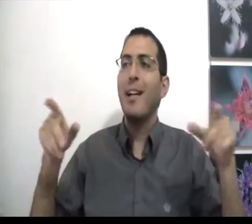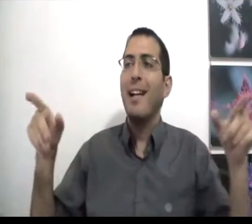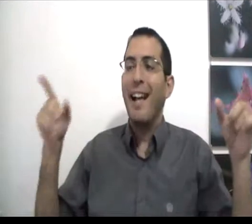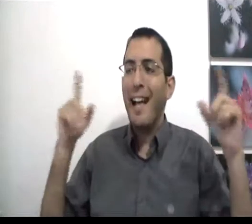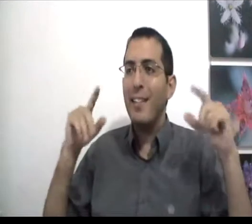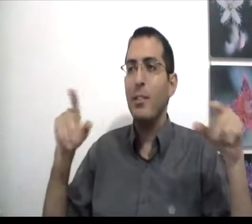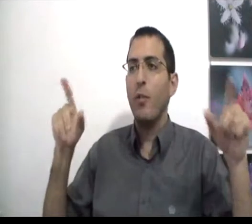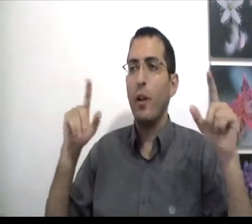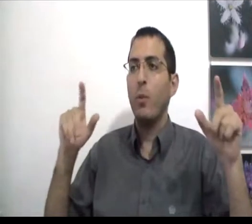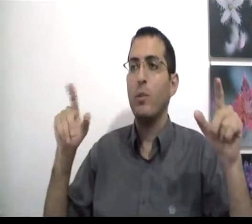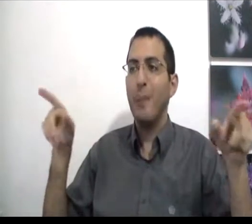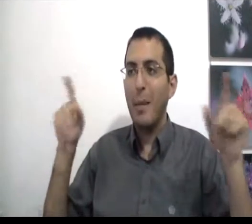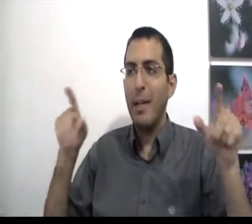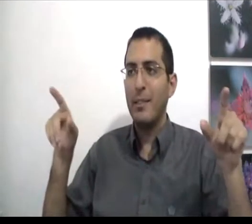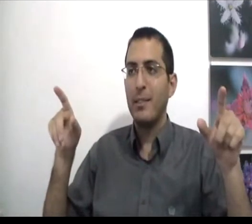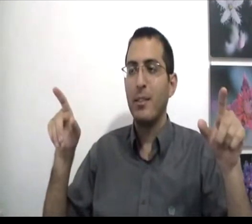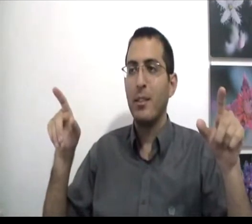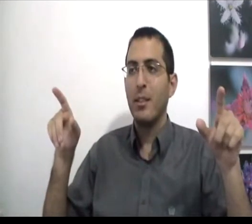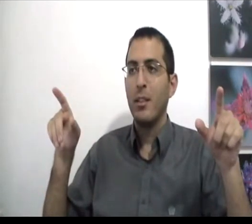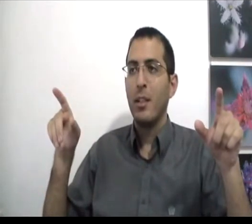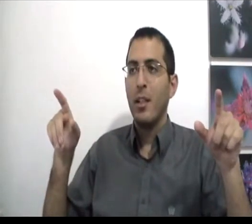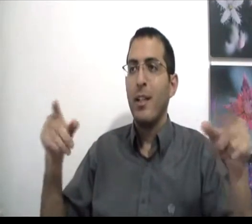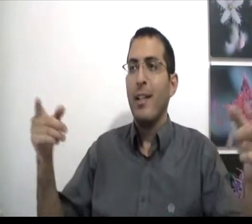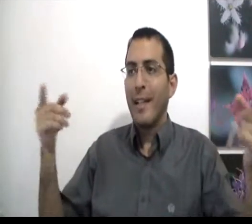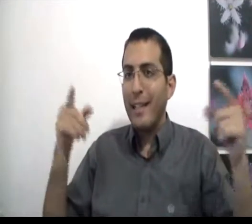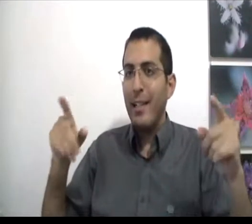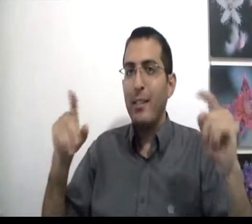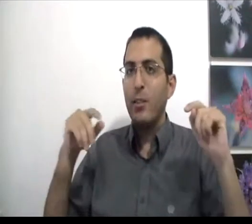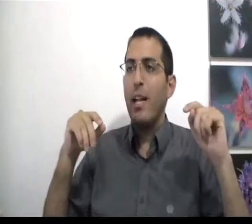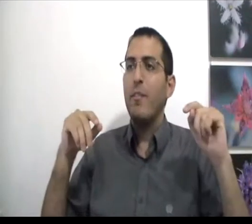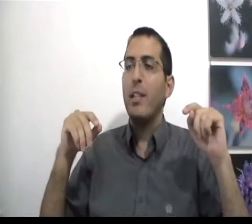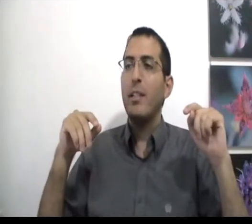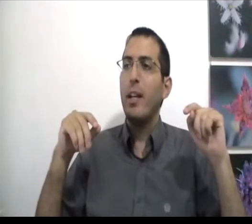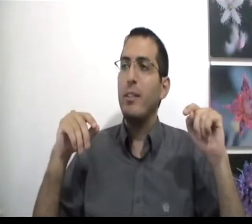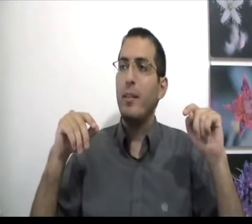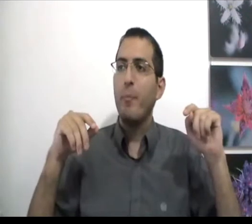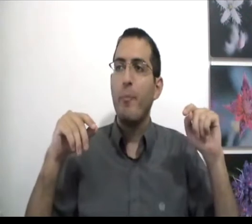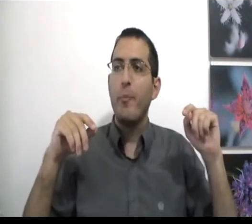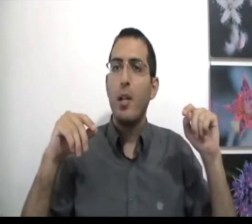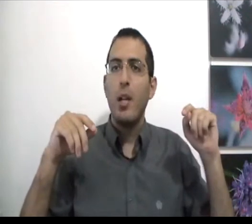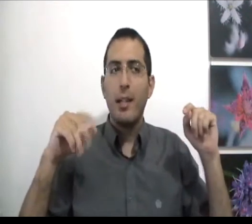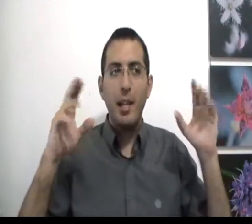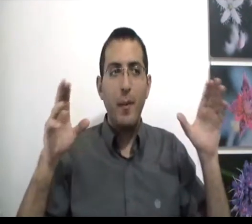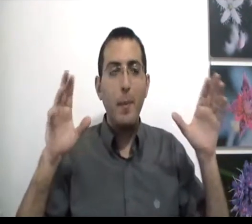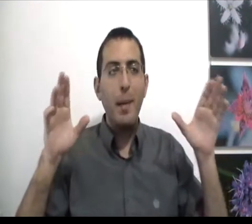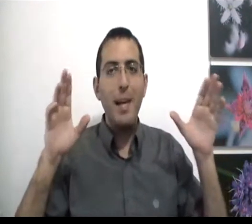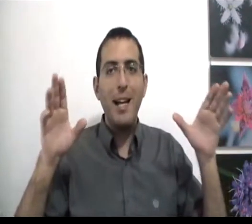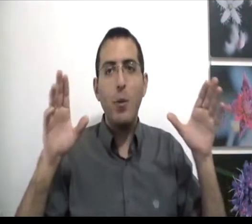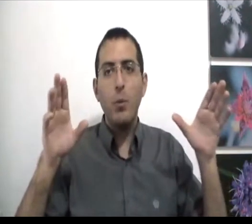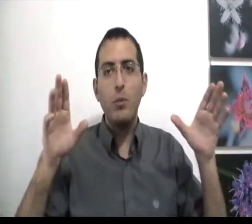אינסוף אחוז מאמץ כדי לנסות להבין את הדבר הזה כי לפעמים גם 100% זה